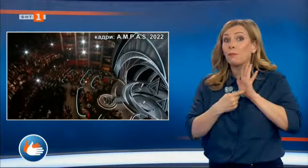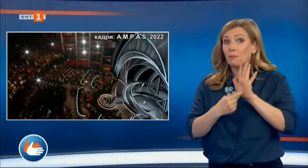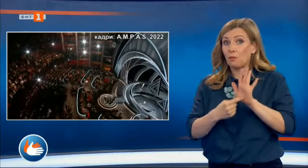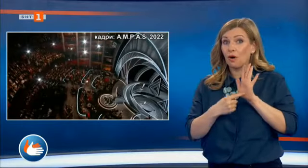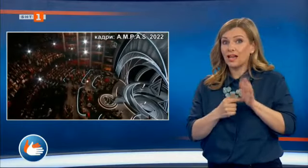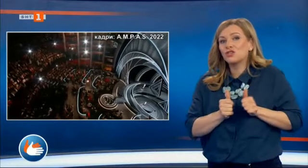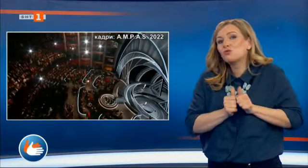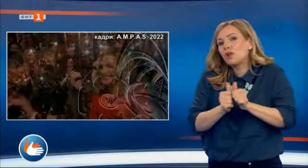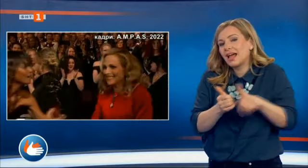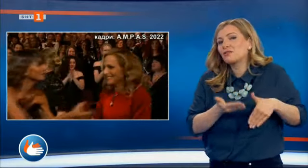на солидарност и подкрепа.